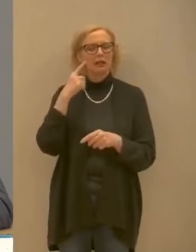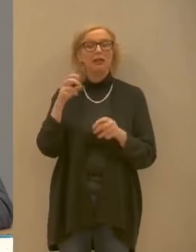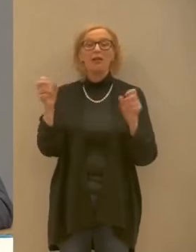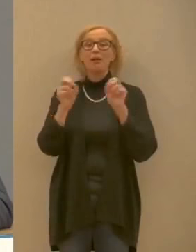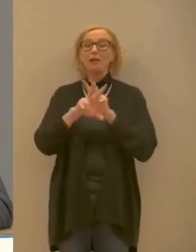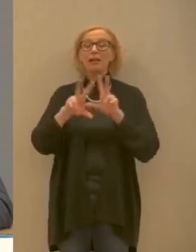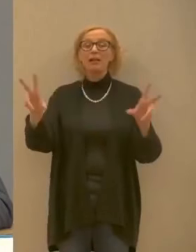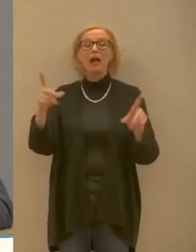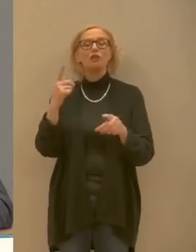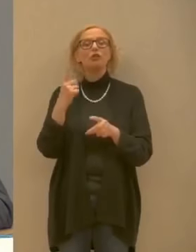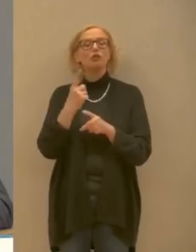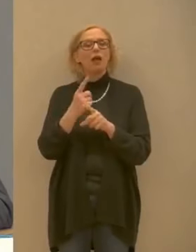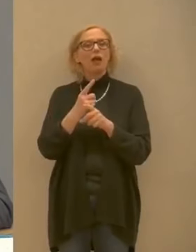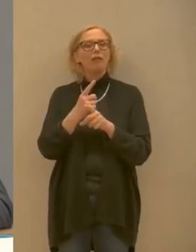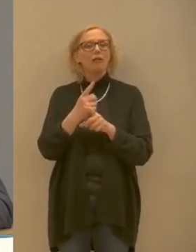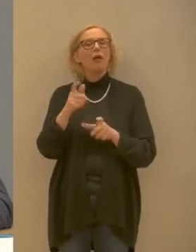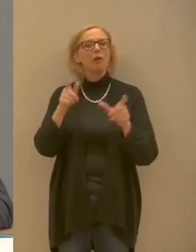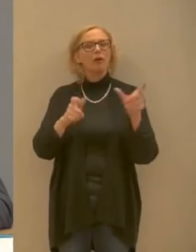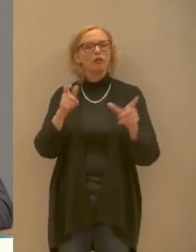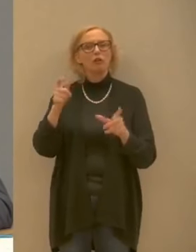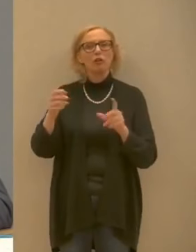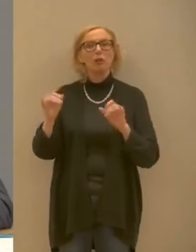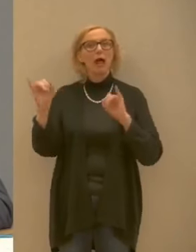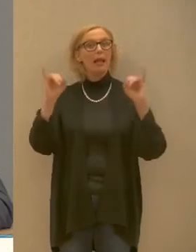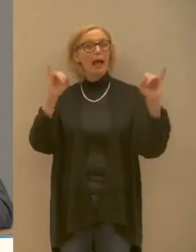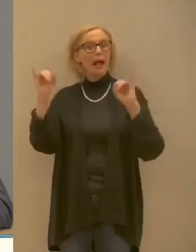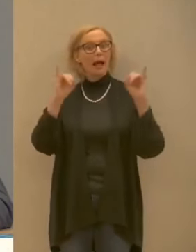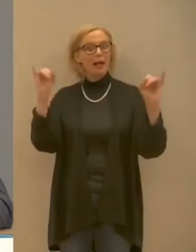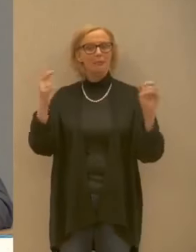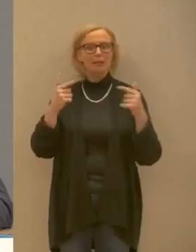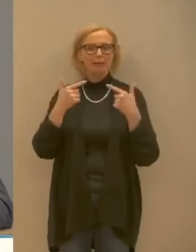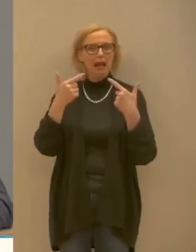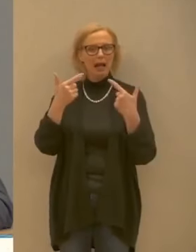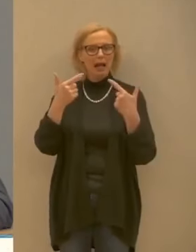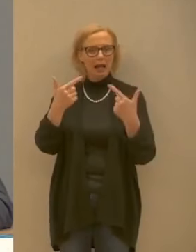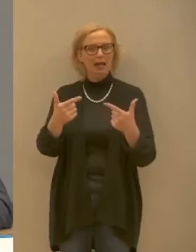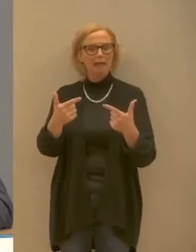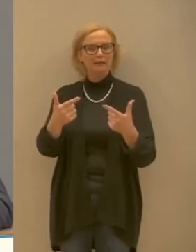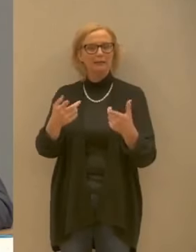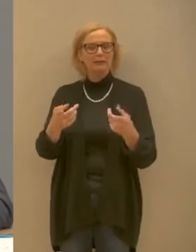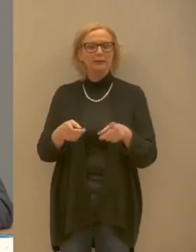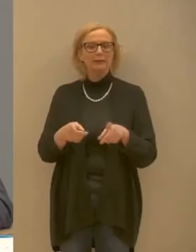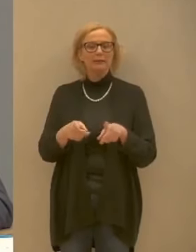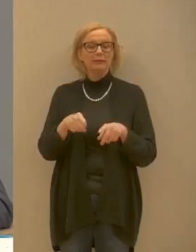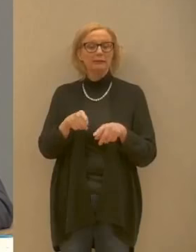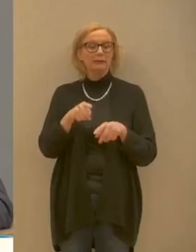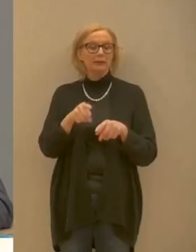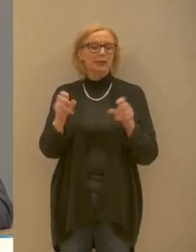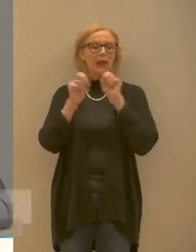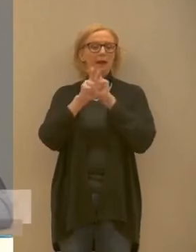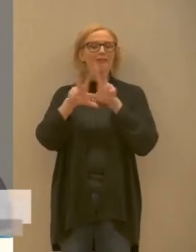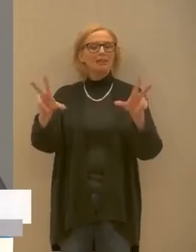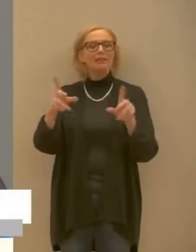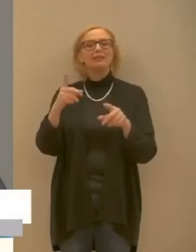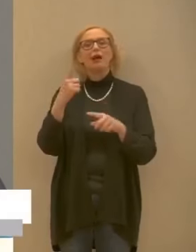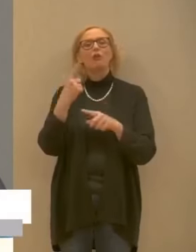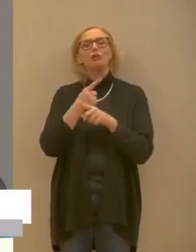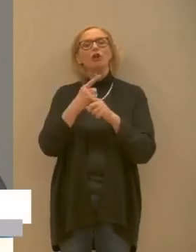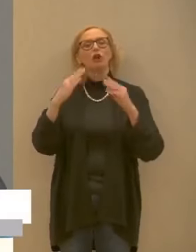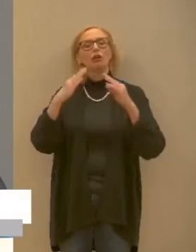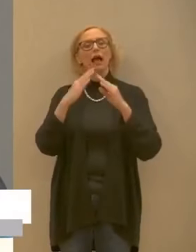protezione civile molto forte, un messaggio di allerta molto forte, un messaggio dove si dice bisogna stare a casa.